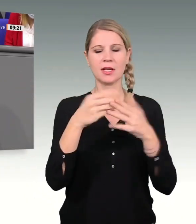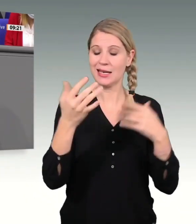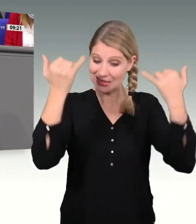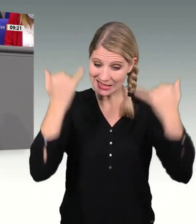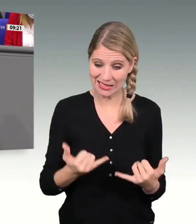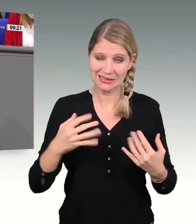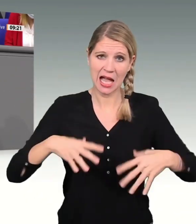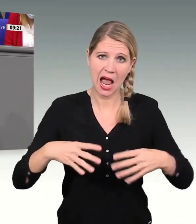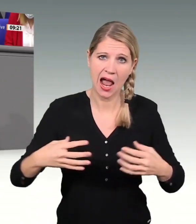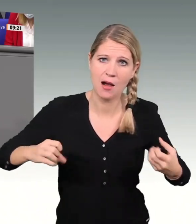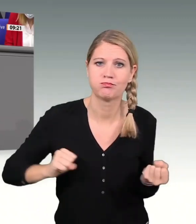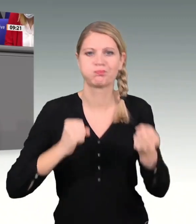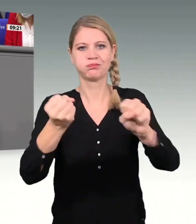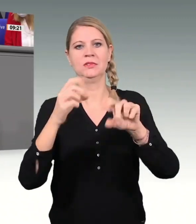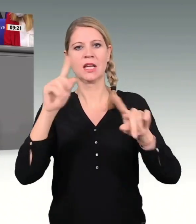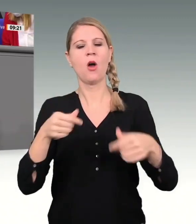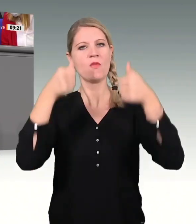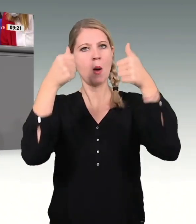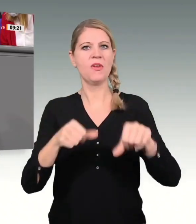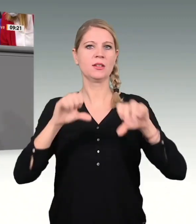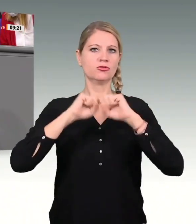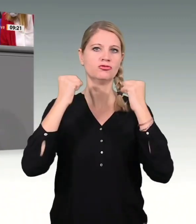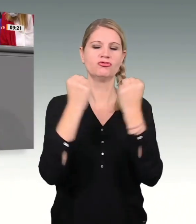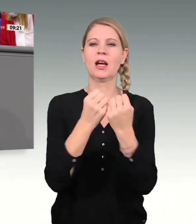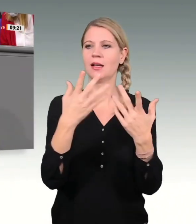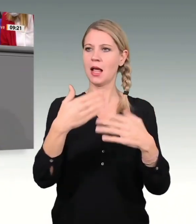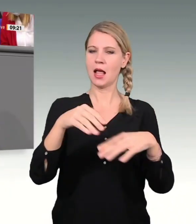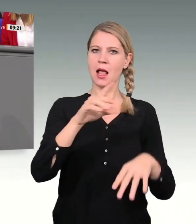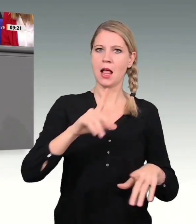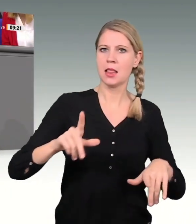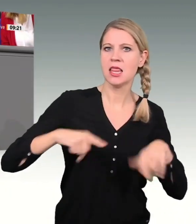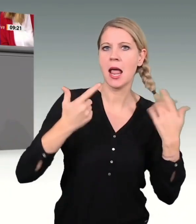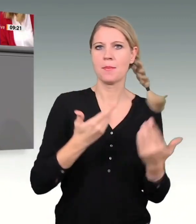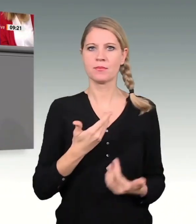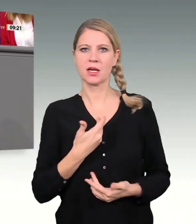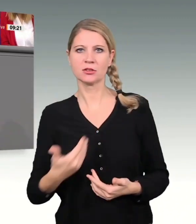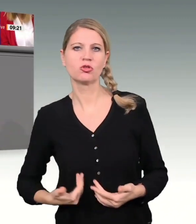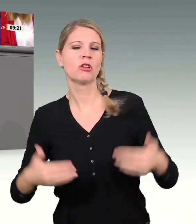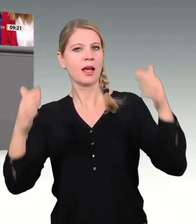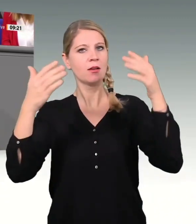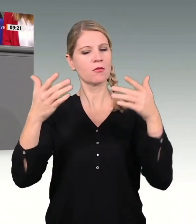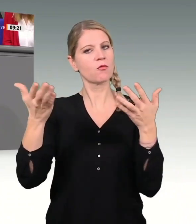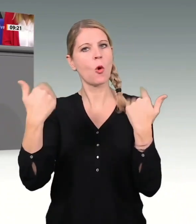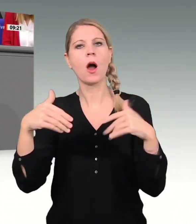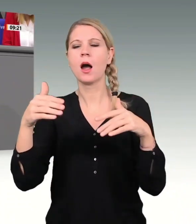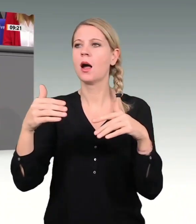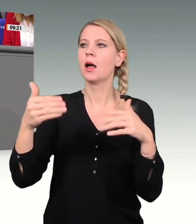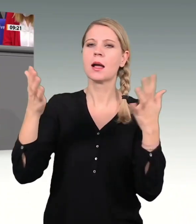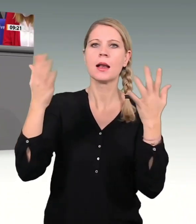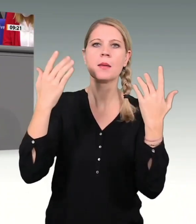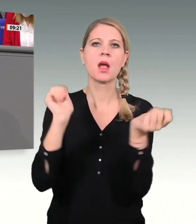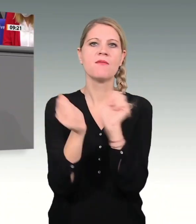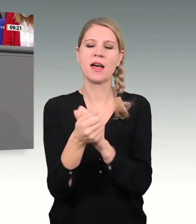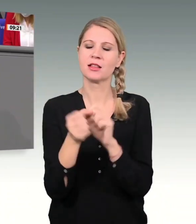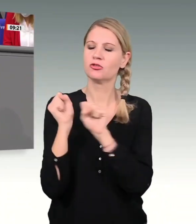Verpflichtung des Staates nach, Leben und Gesundheit vor den Gefahren des Klimawandels zu schützen. Wir haben keine Zeit zu verlieren.